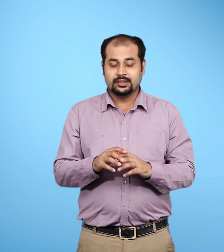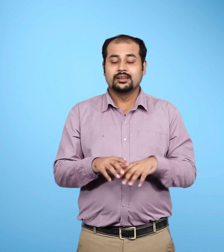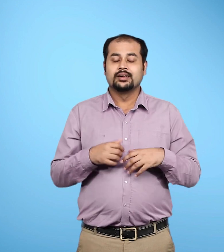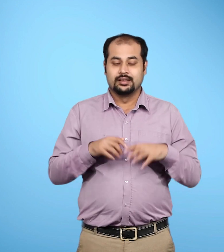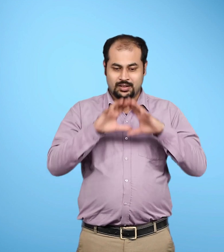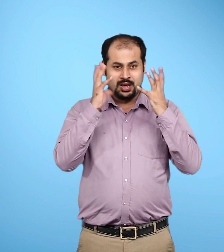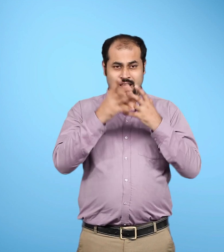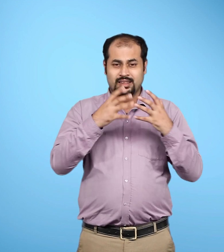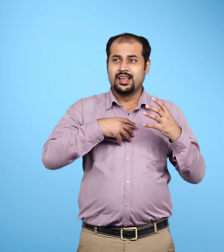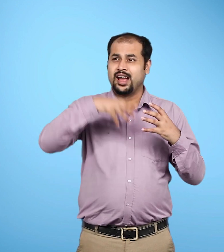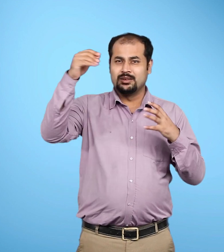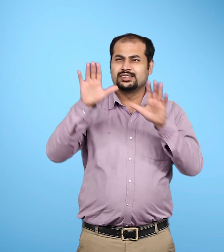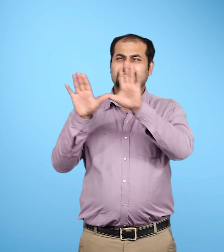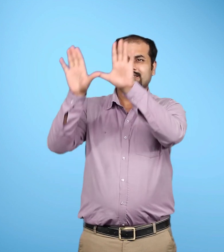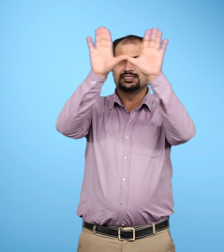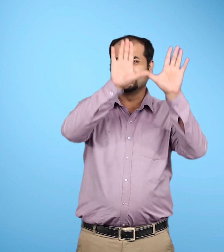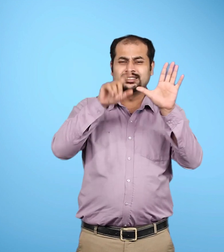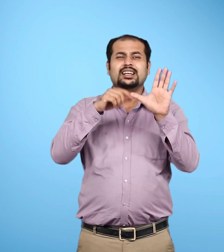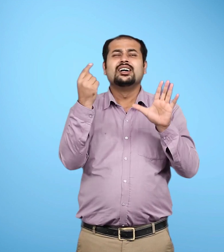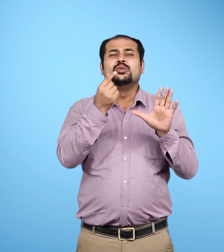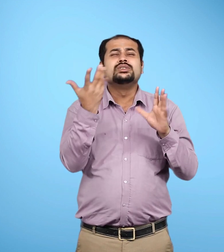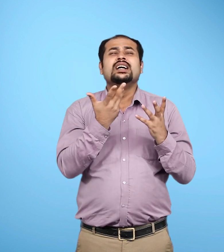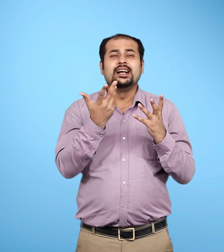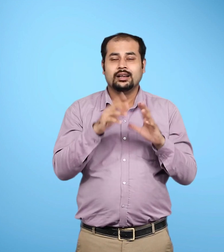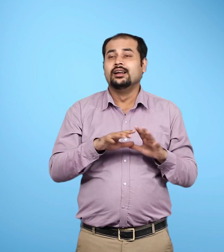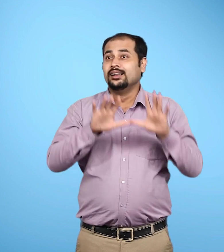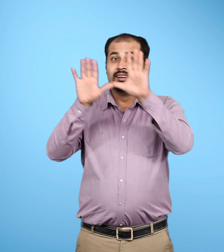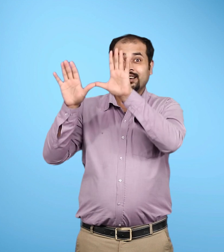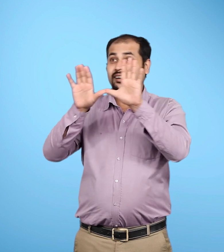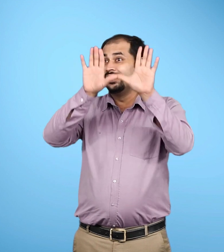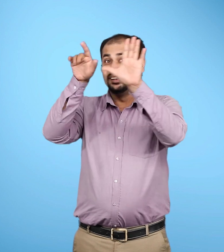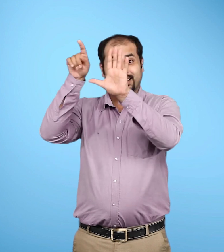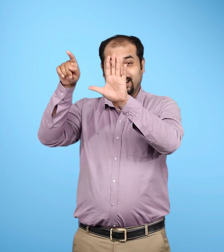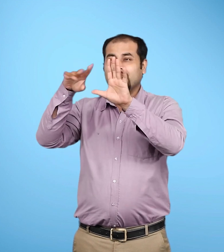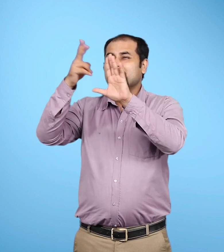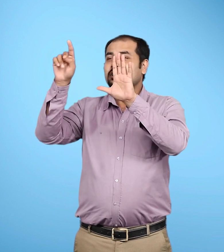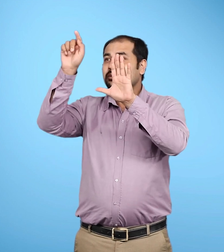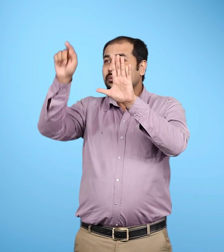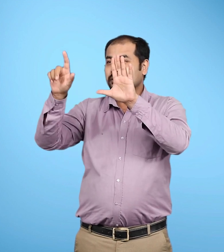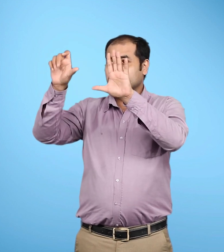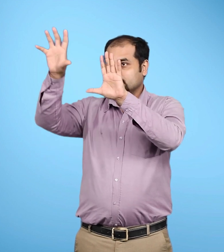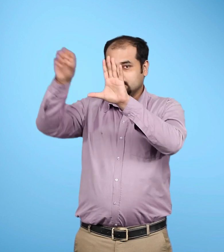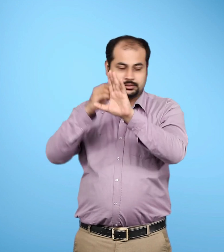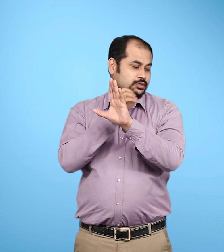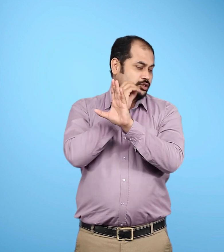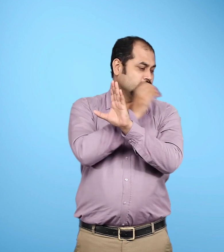यह वैज्ञानिकों के द्वारा बनाया गया है जिसका उप्योग ब्रमहंड के बारे में जानकारी प्राप्त करनी